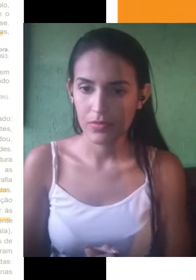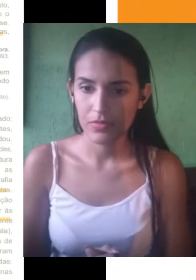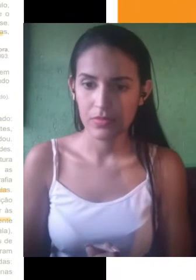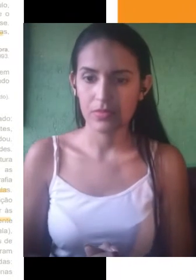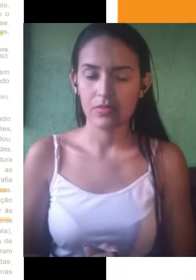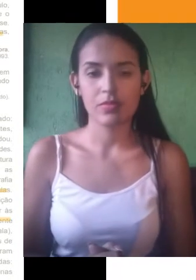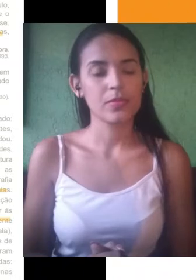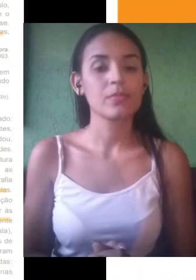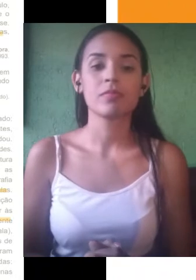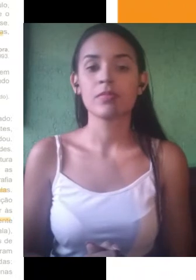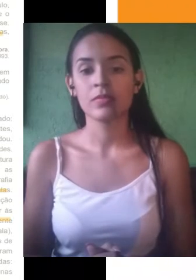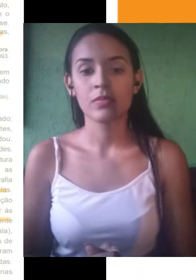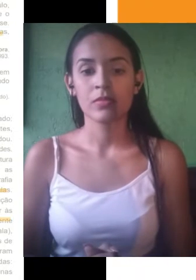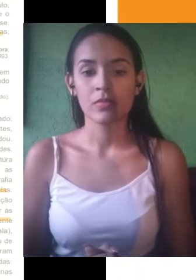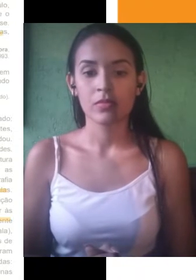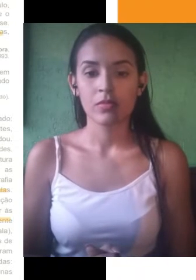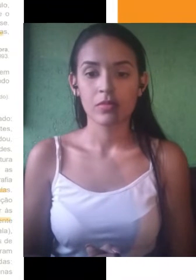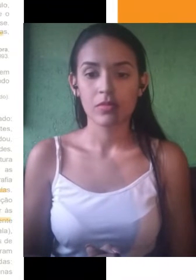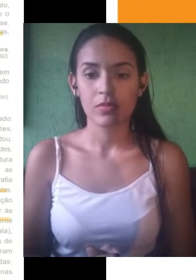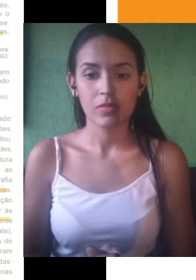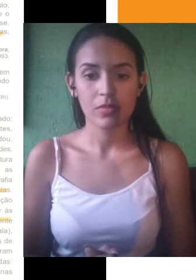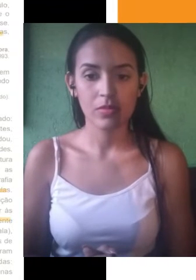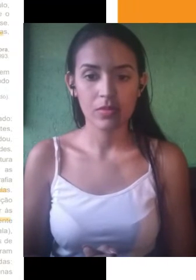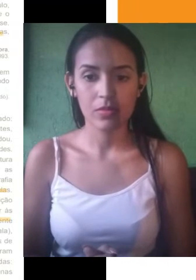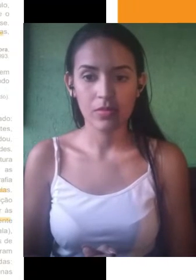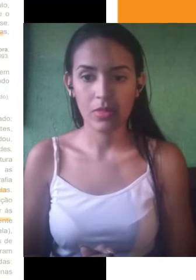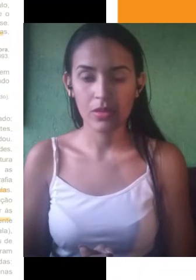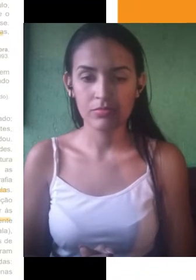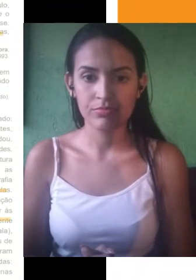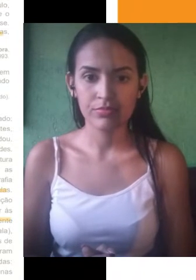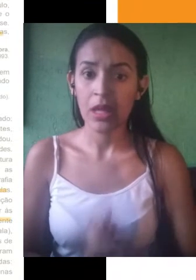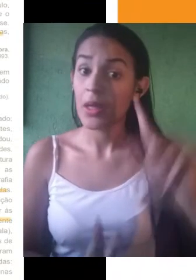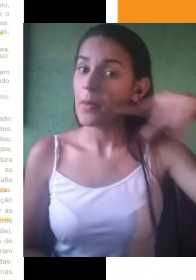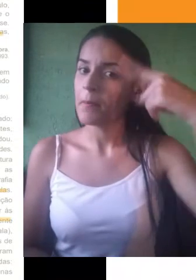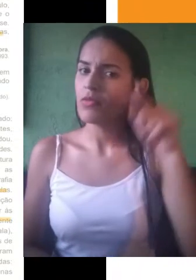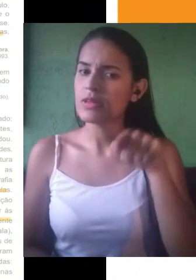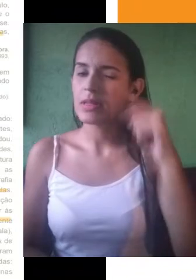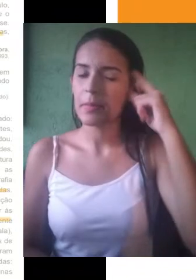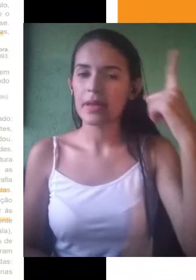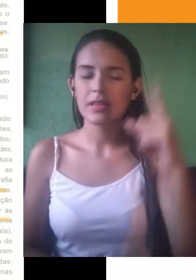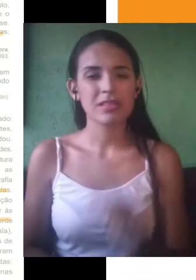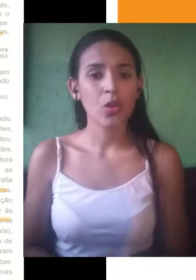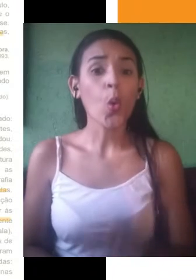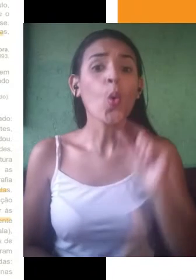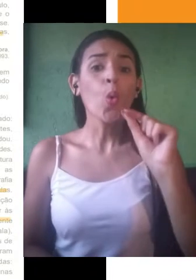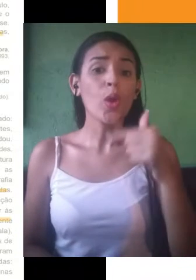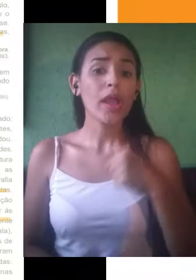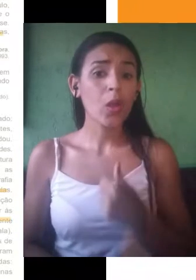motivadores, pensar que outras informações adicionais a gente pode apresentar, que repertório sociocultural a gente tem, que